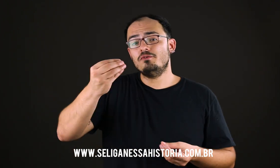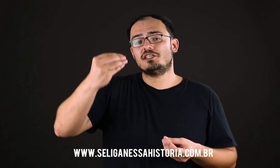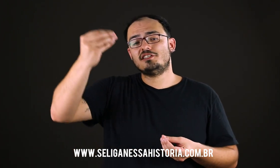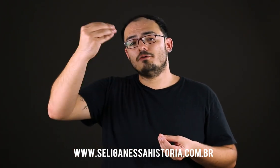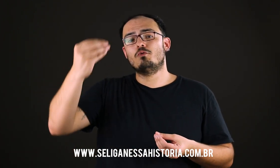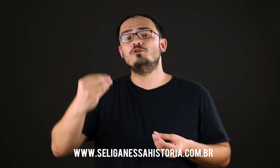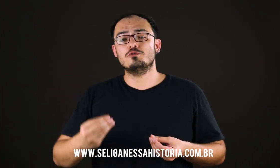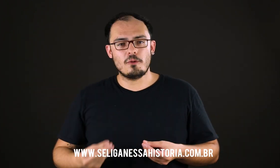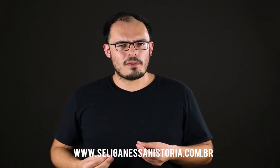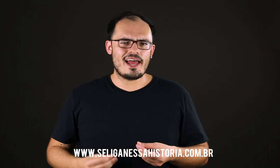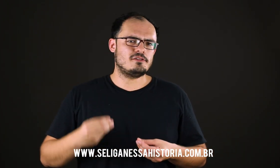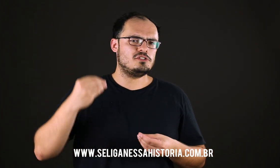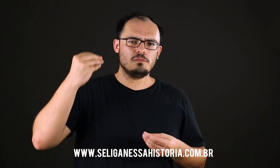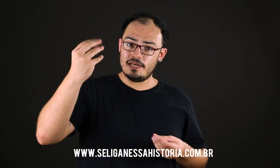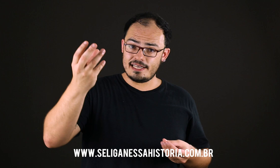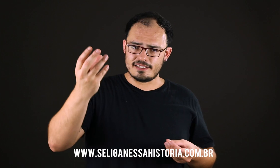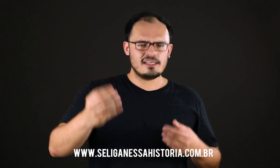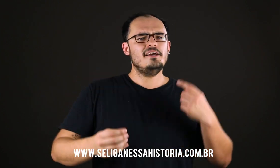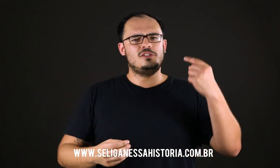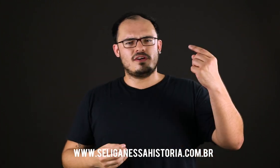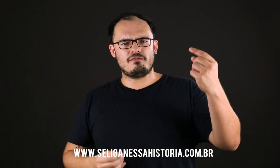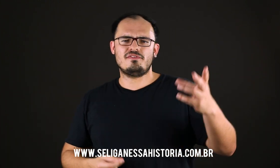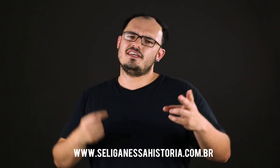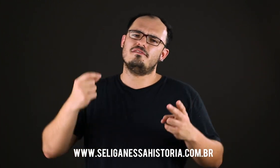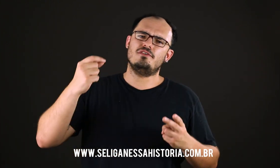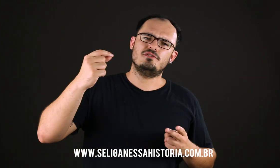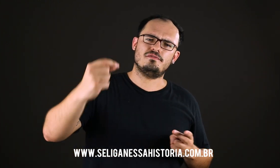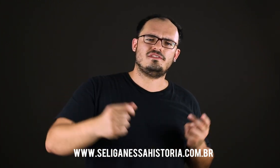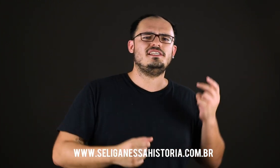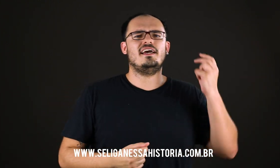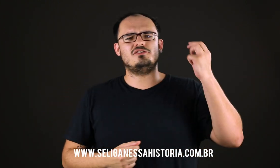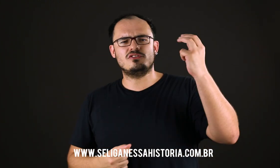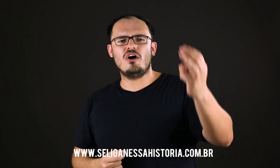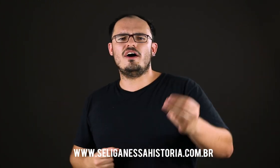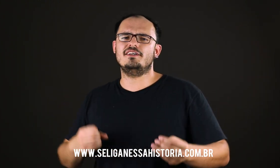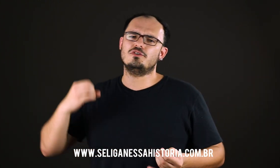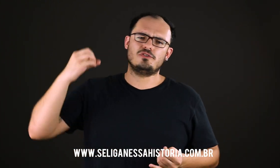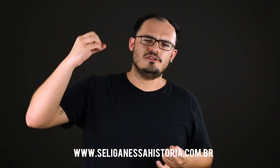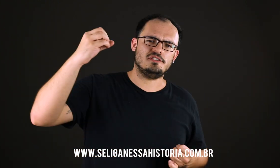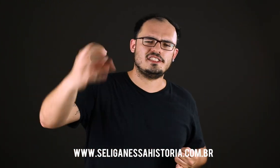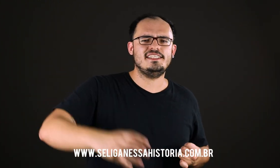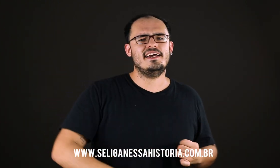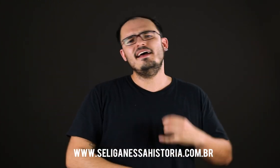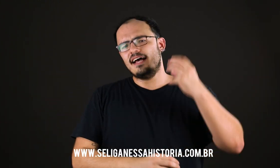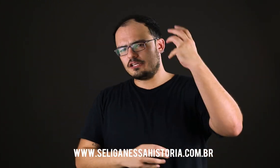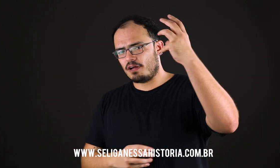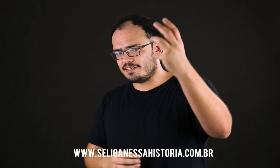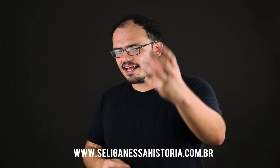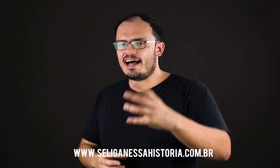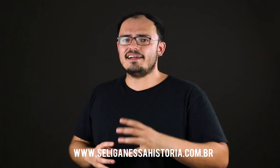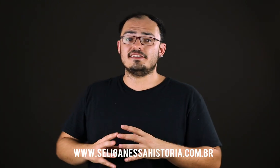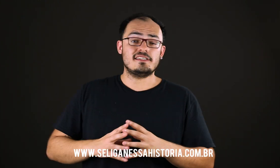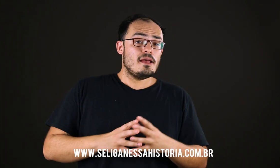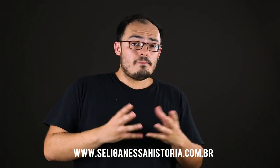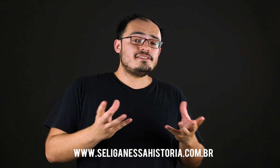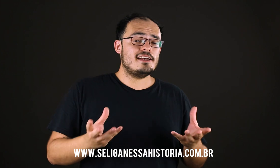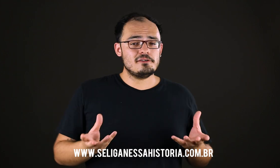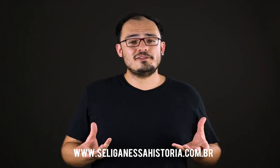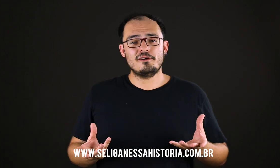onde a gente tem um curso completo de humanas, geografia, filosofia, história, sociologia, atualidades, pensando no seu